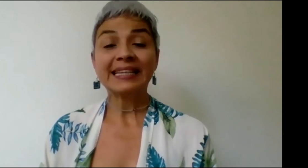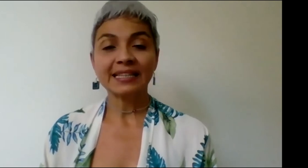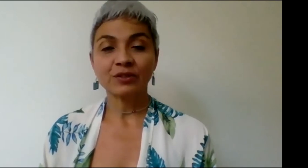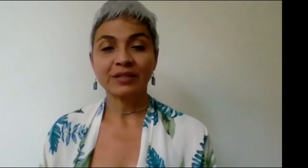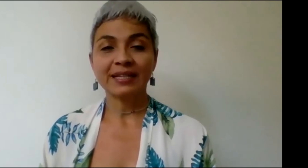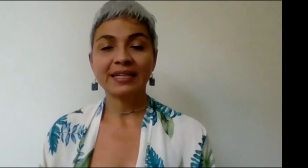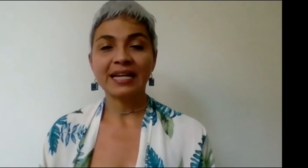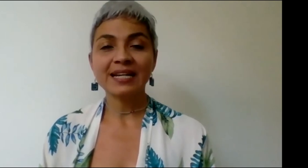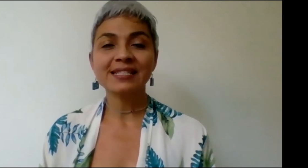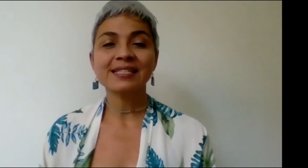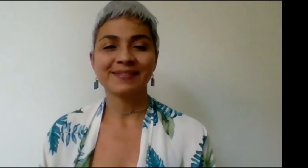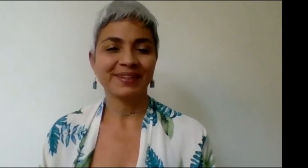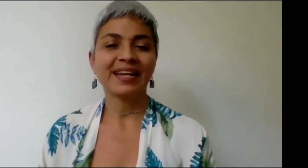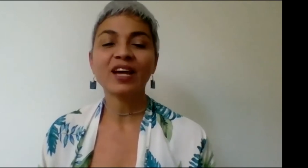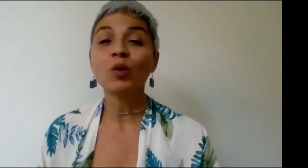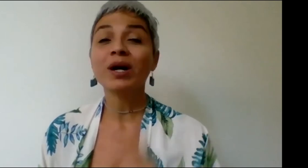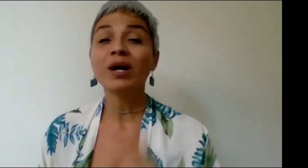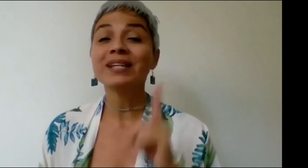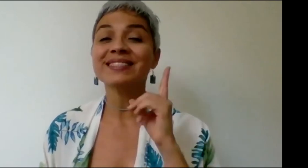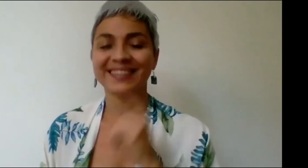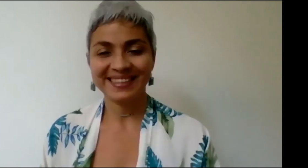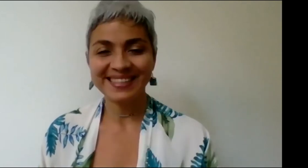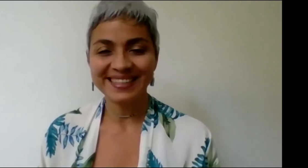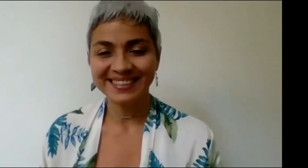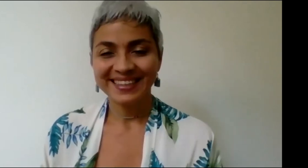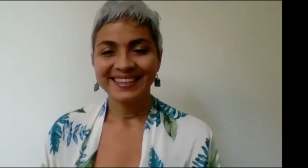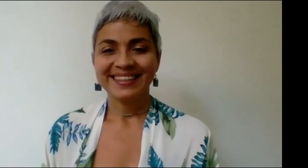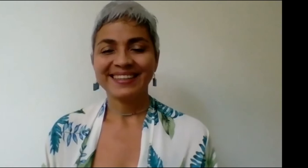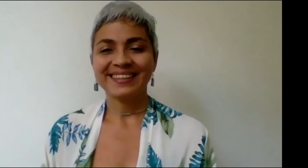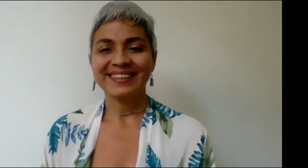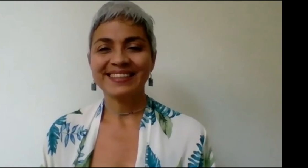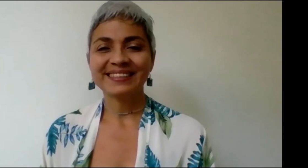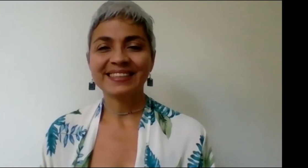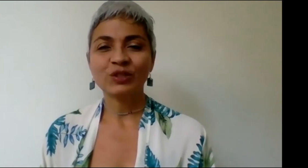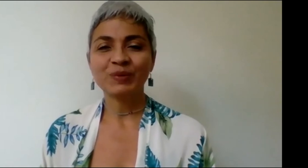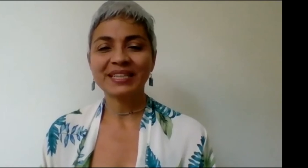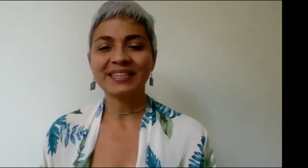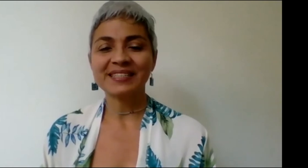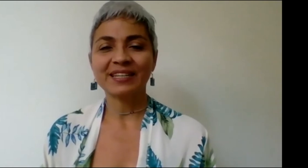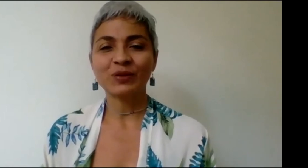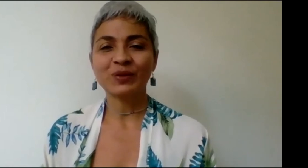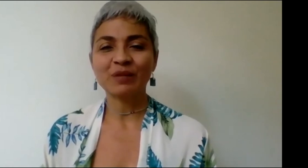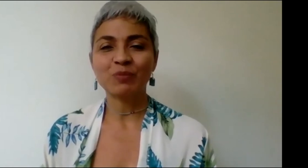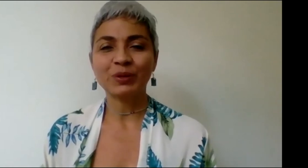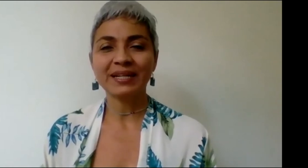Internacional de las Lenguas de Señas. Y en ese sentido, mire que resalto el plural